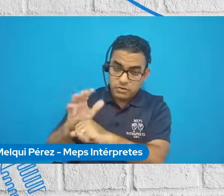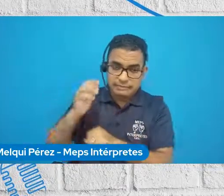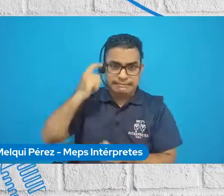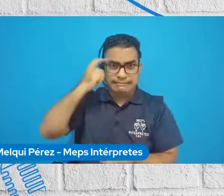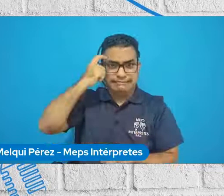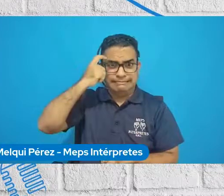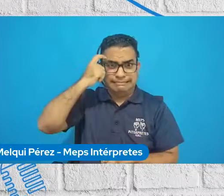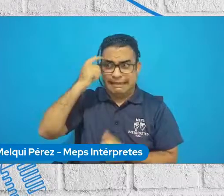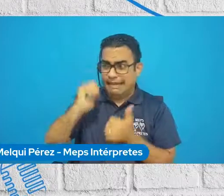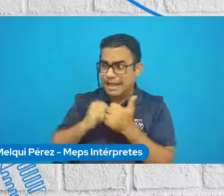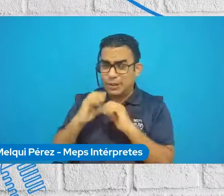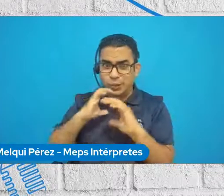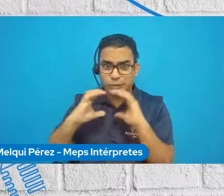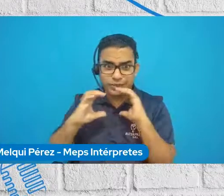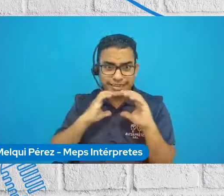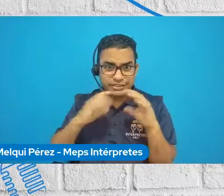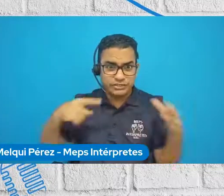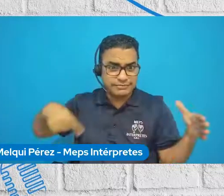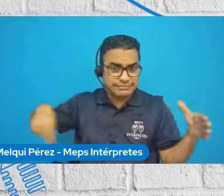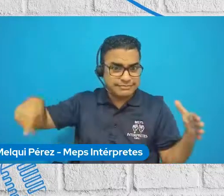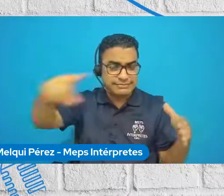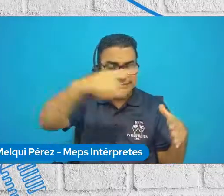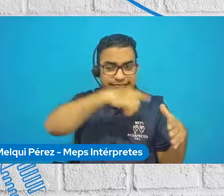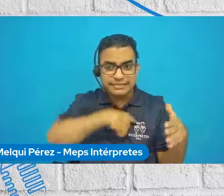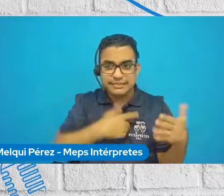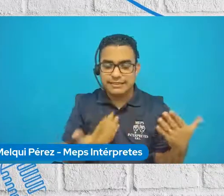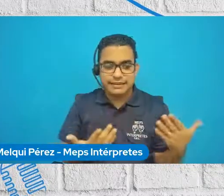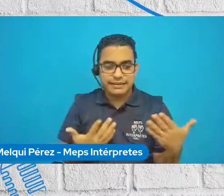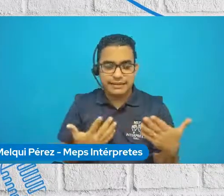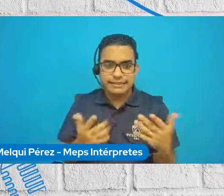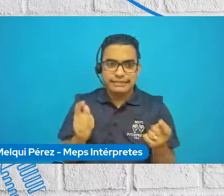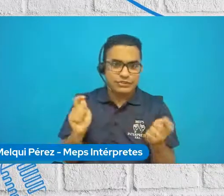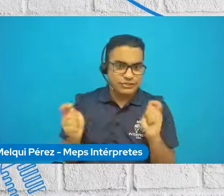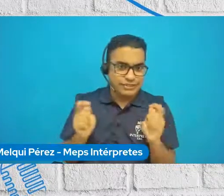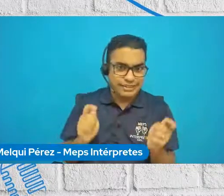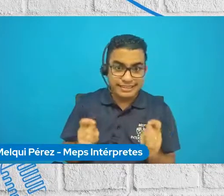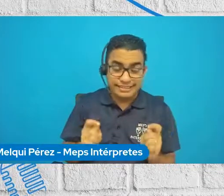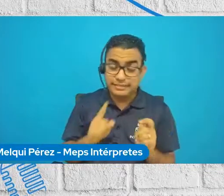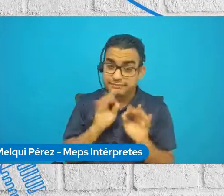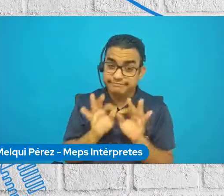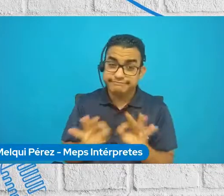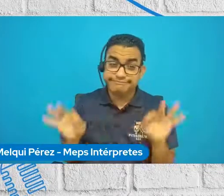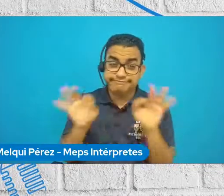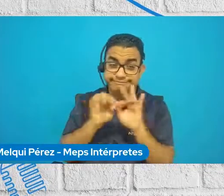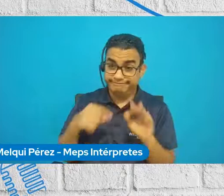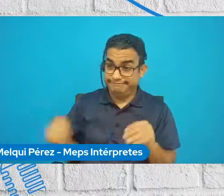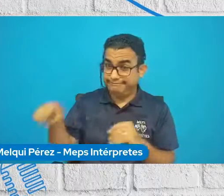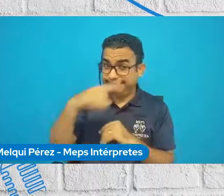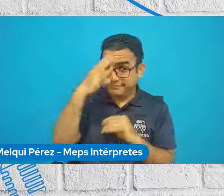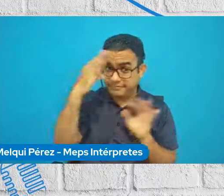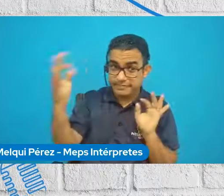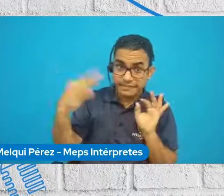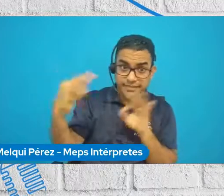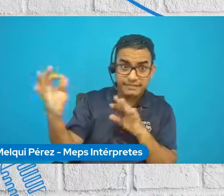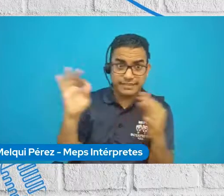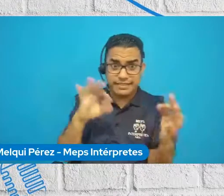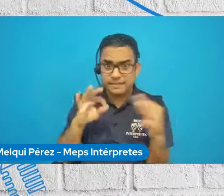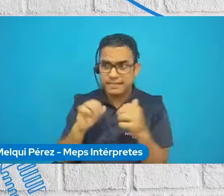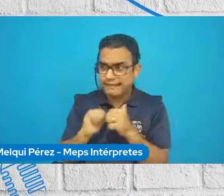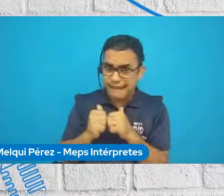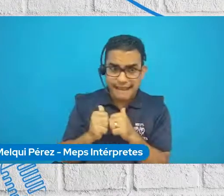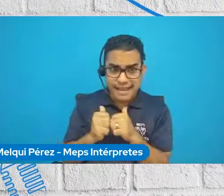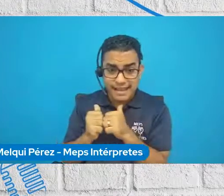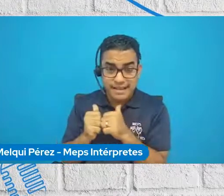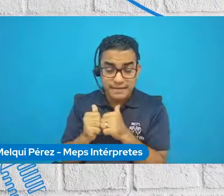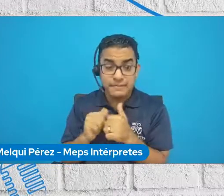dinámicas y comunicación dentro del propio, ¿no? Creamos nuestras propias herramientas de comunicación que eran muy importantes para ejecutar cualquier acción y el segundo reto